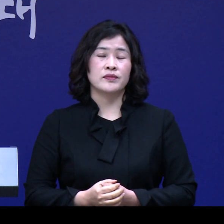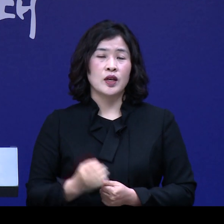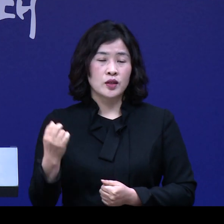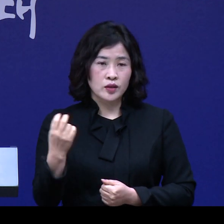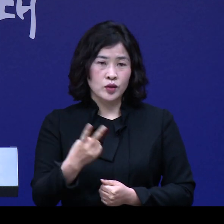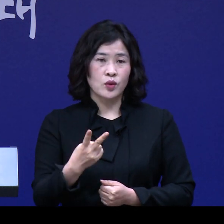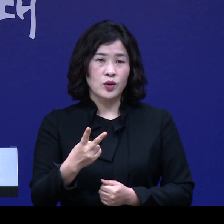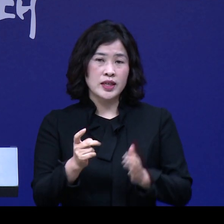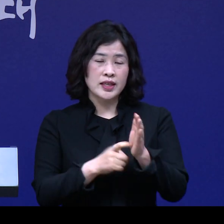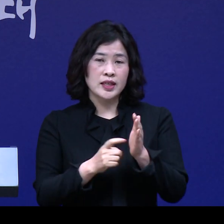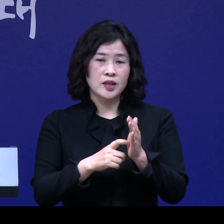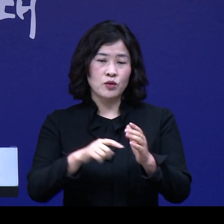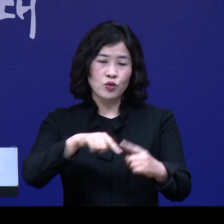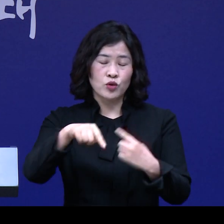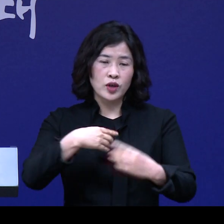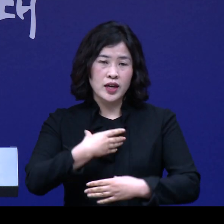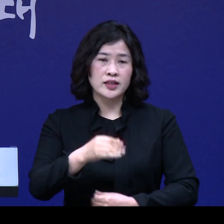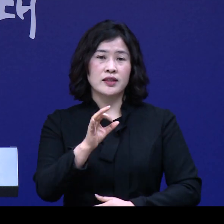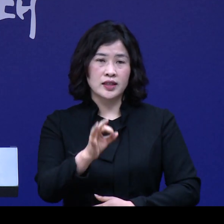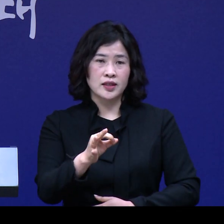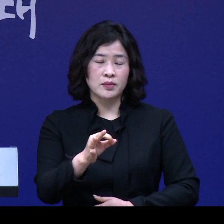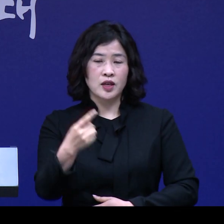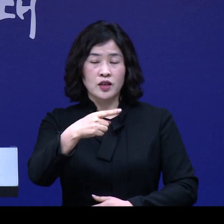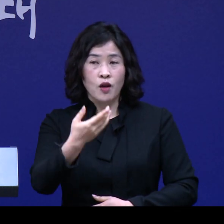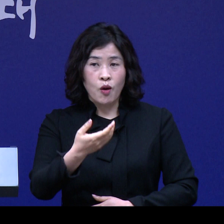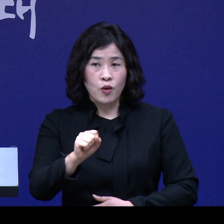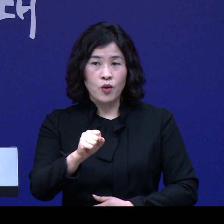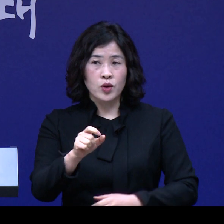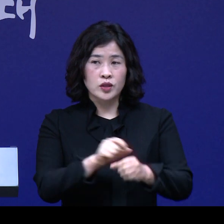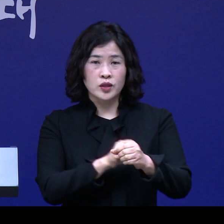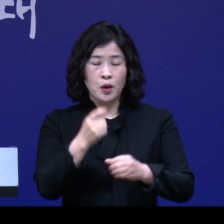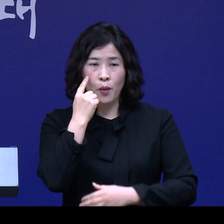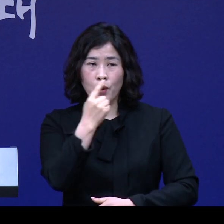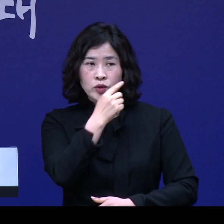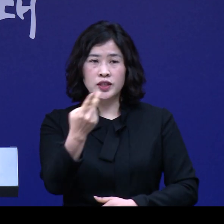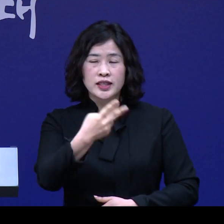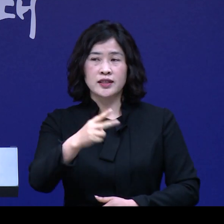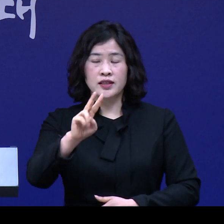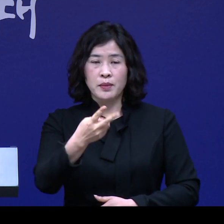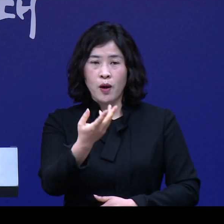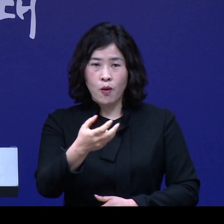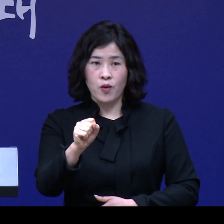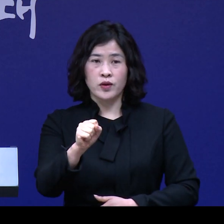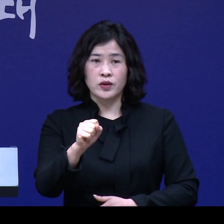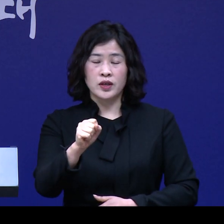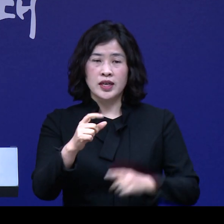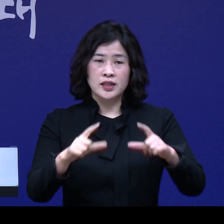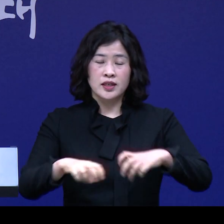병행해서 긴급경영안정자금 1,000억 원, 특례보증 2,200억 원,